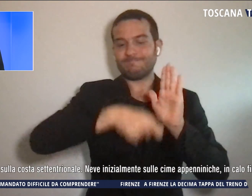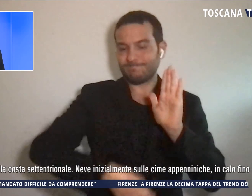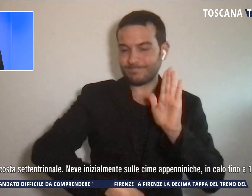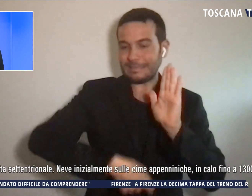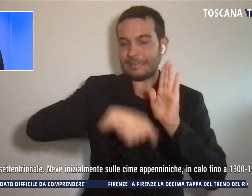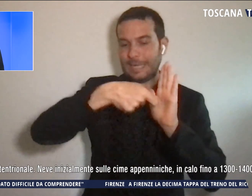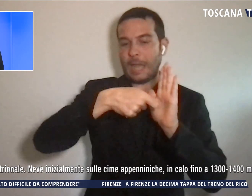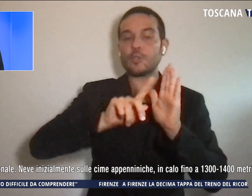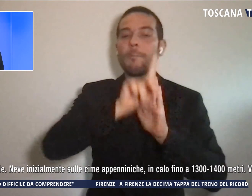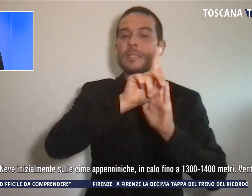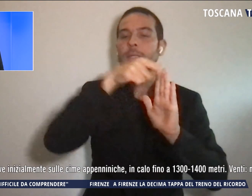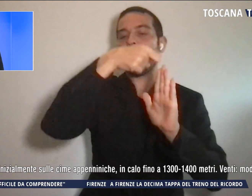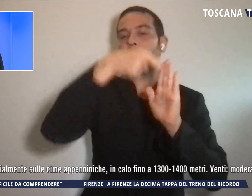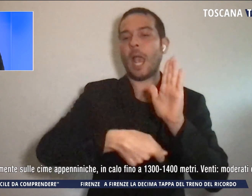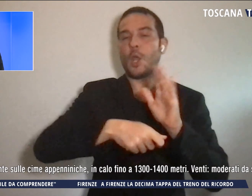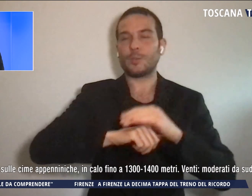le massime.